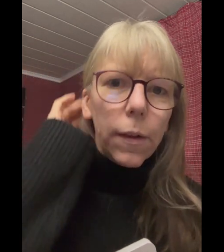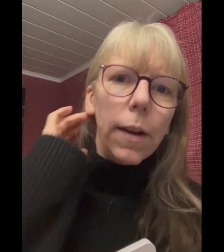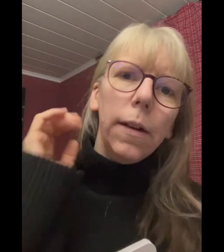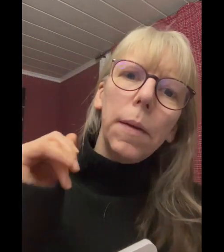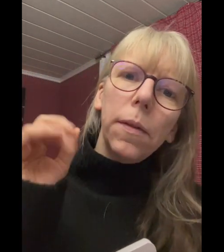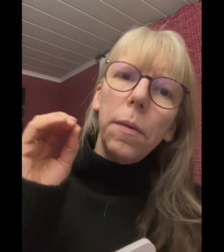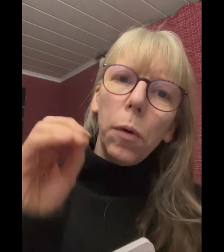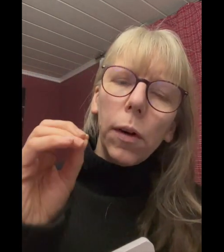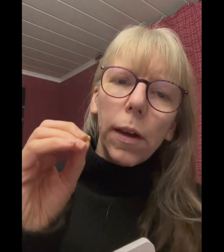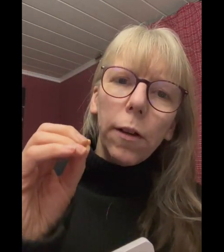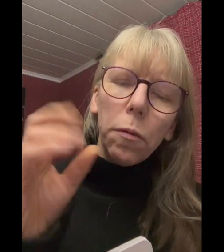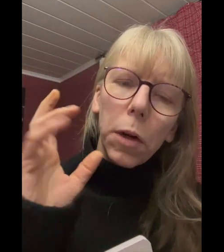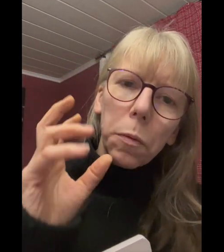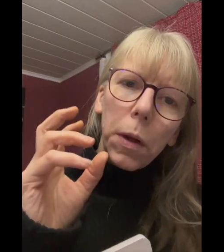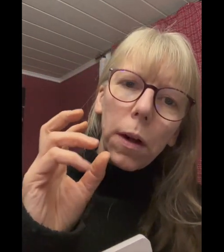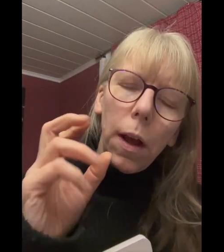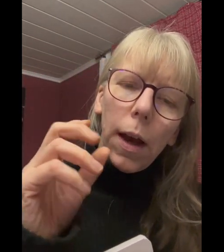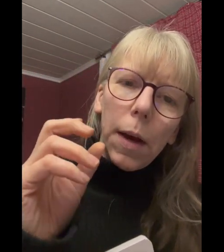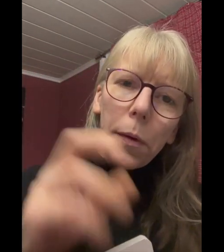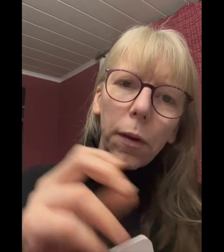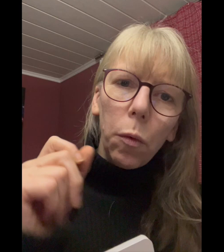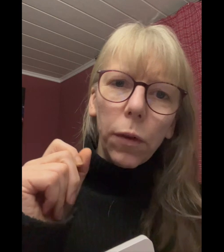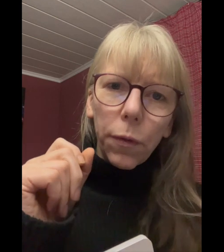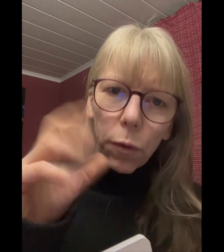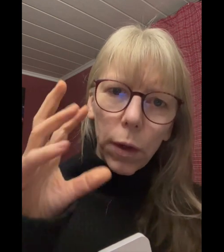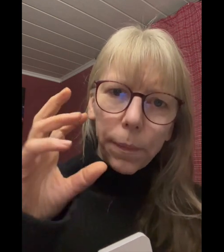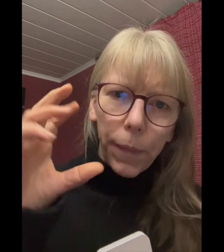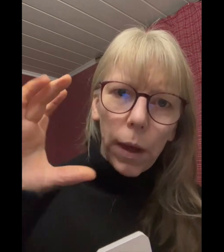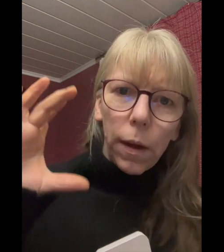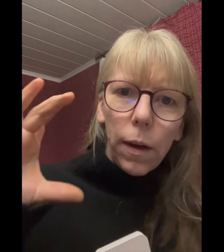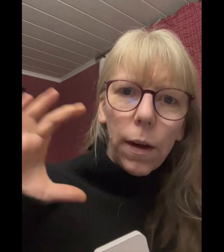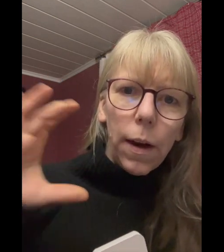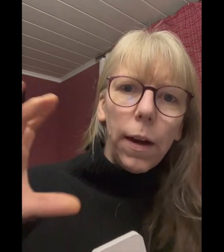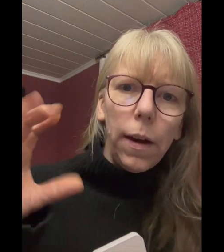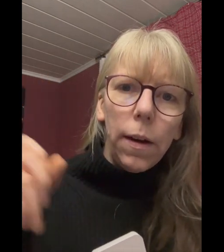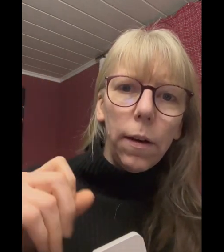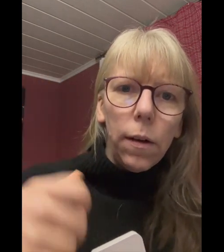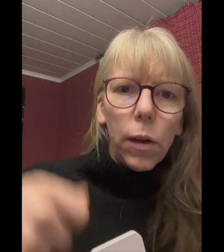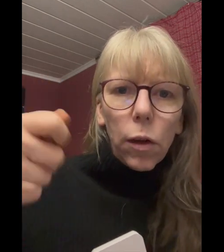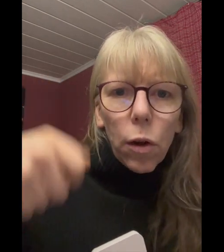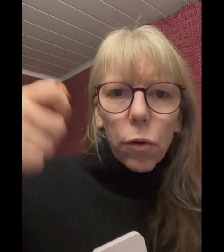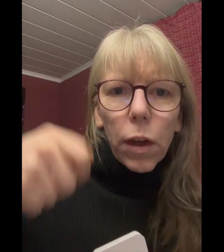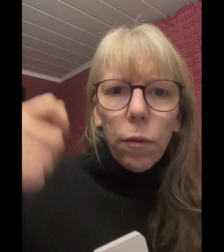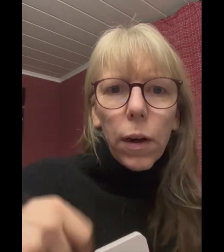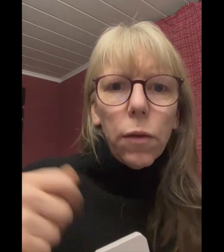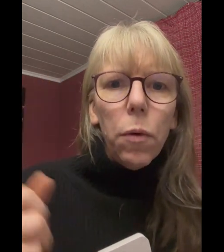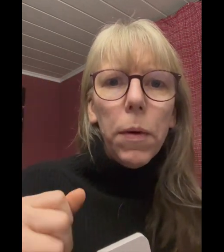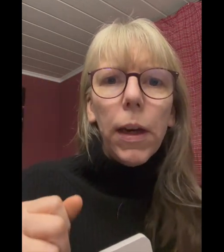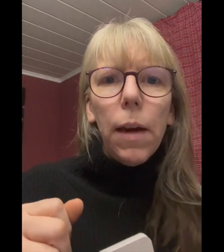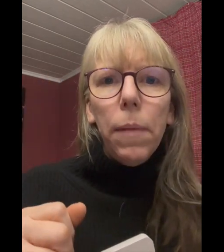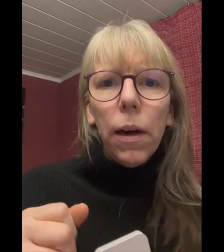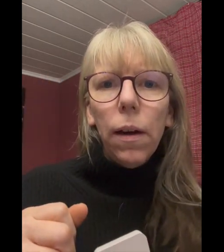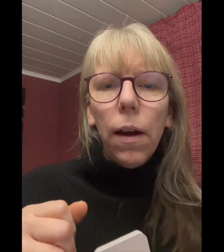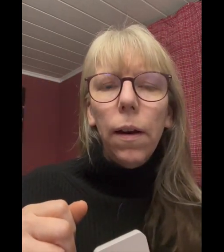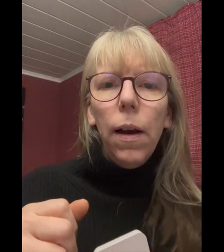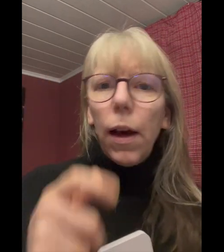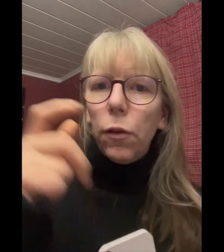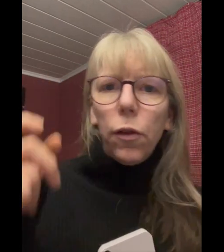dann gibt es die Möglichkeit zum Beispiel, ein bisschen Ursaft zu nehmen in eine Trinkflasche, wo man die reinmachen kann, also diese